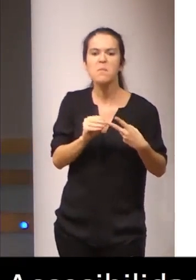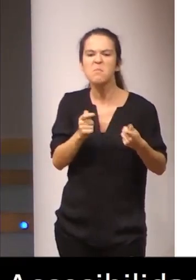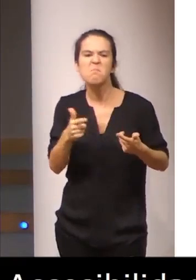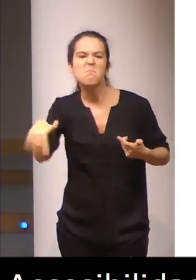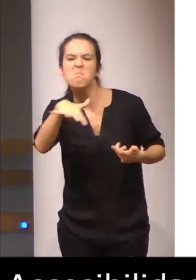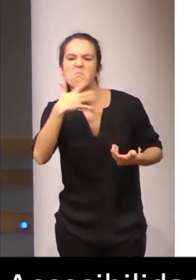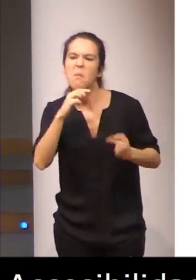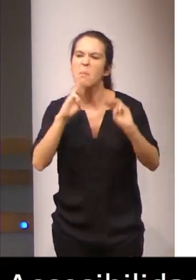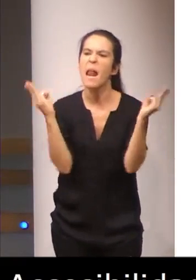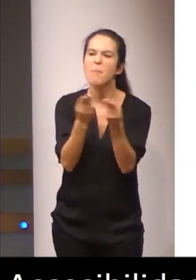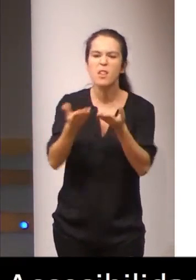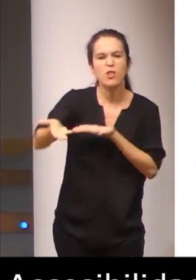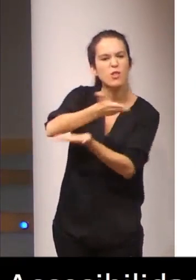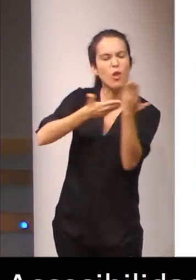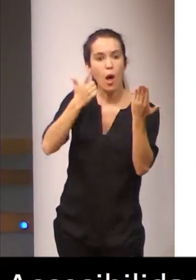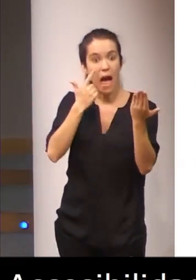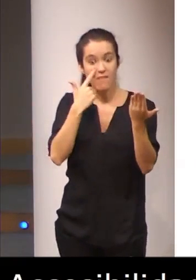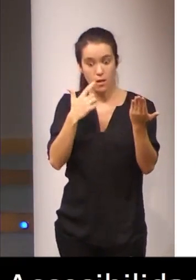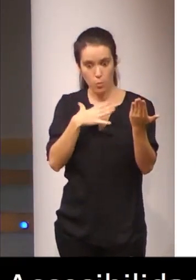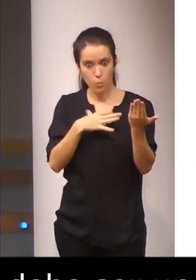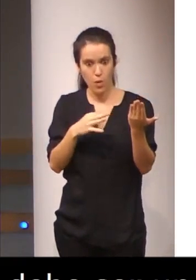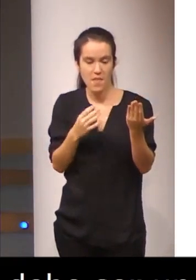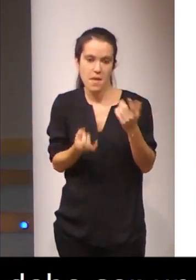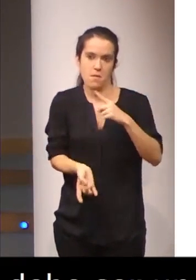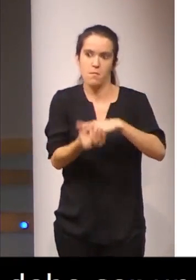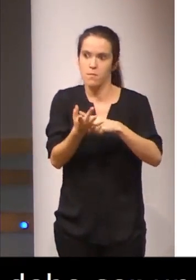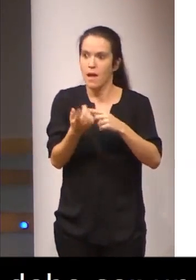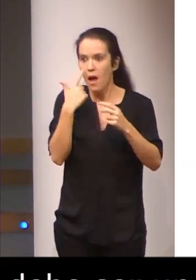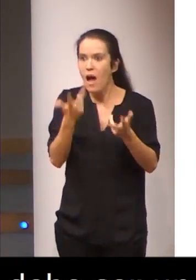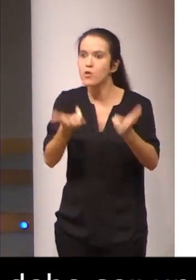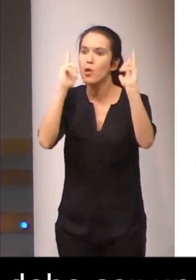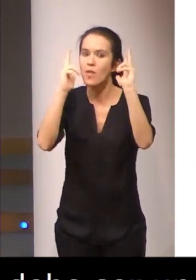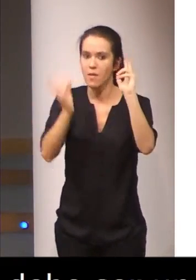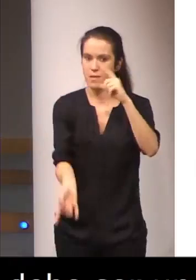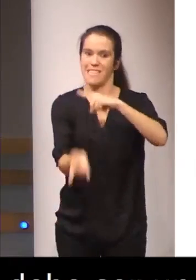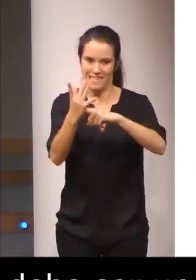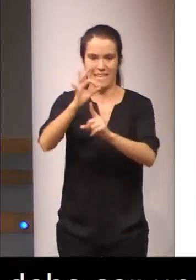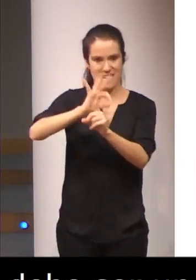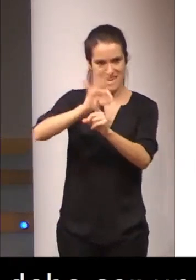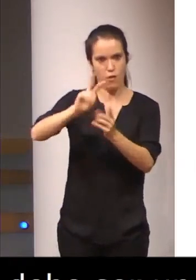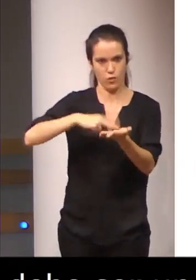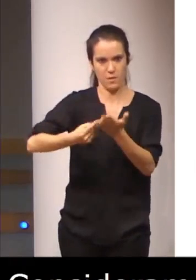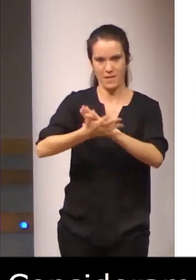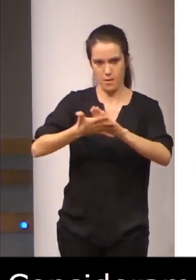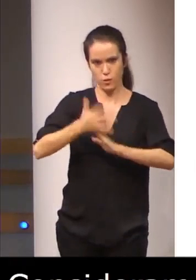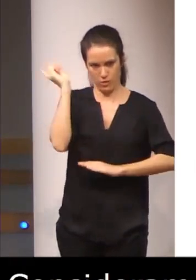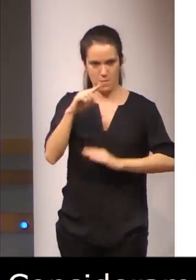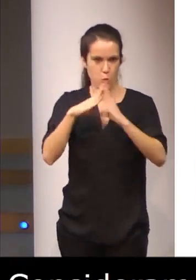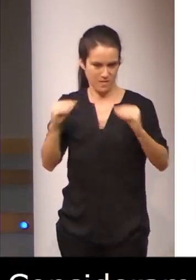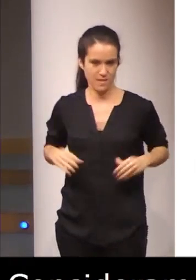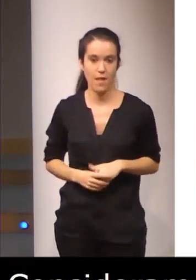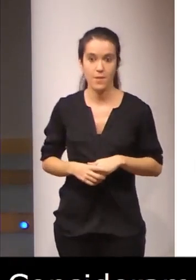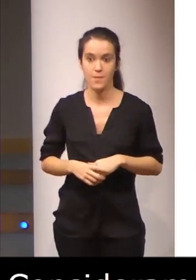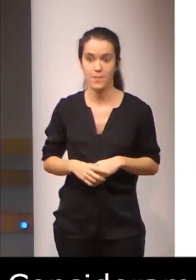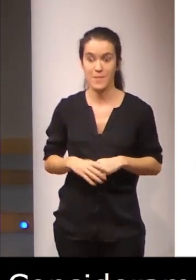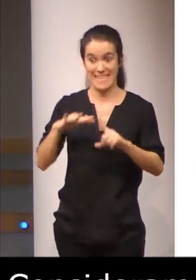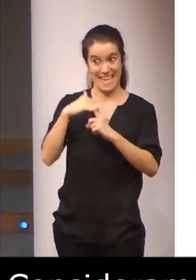la posibilidad de que se facilitara y, en su caso, autorizar la creación del grado de intérprete de lengua de signos. La Administración, en este